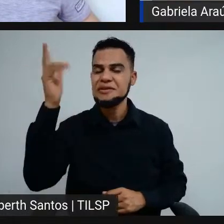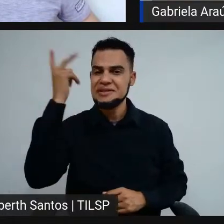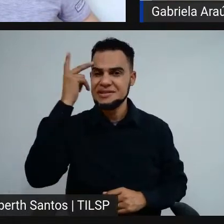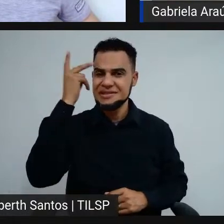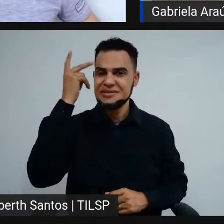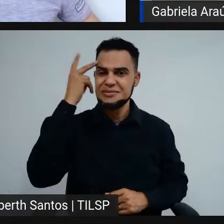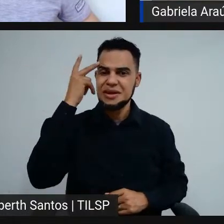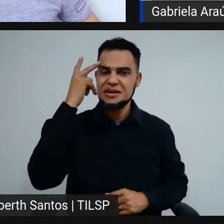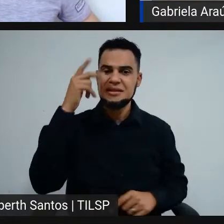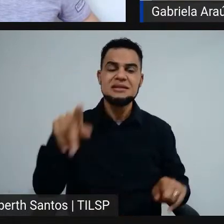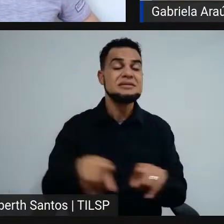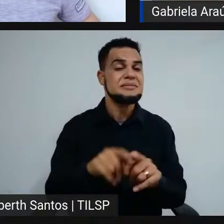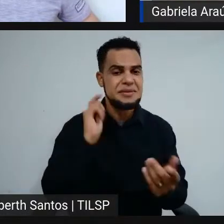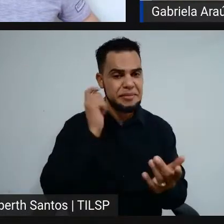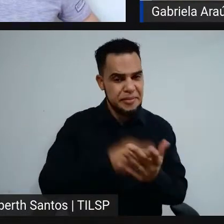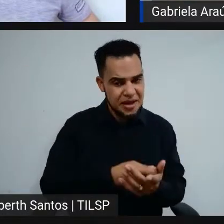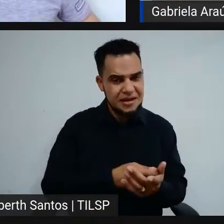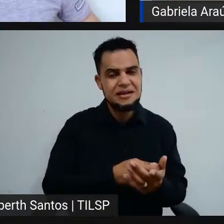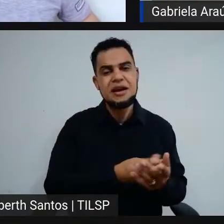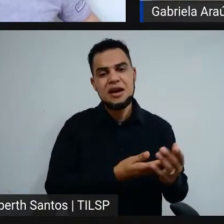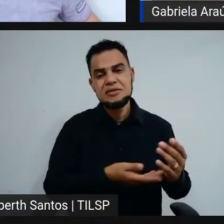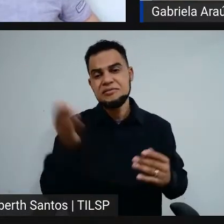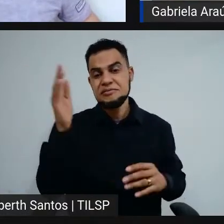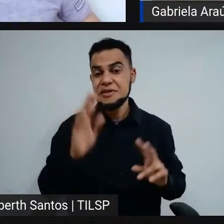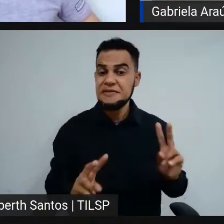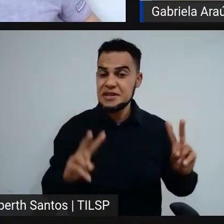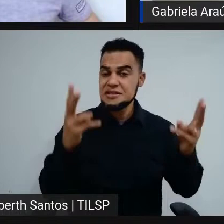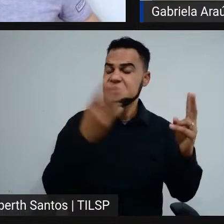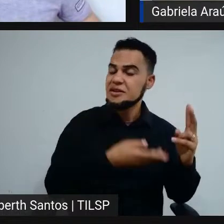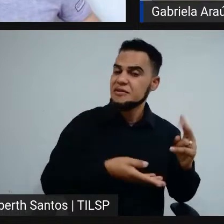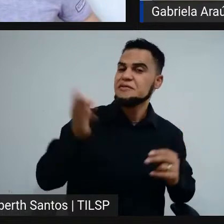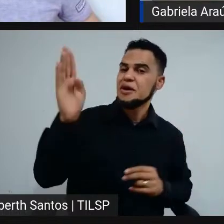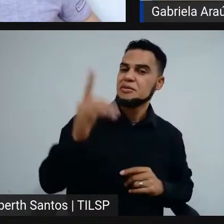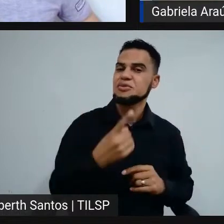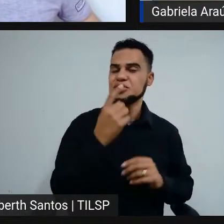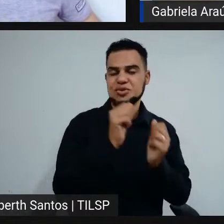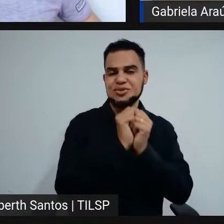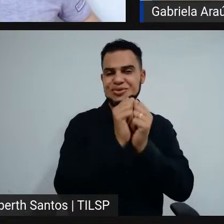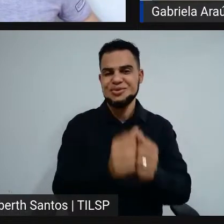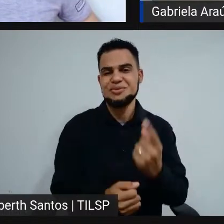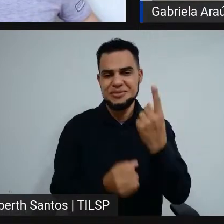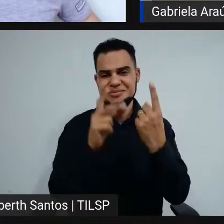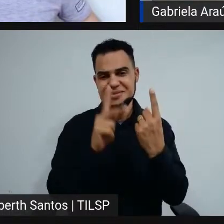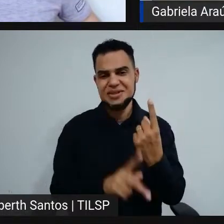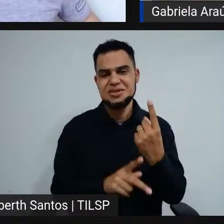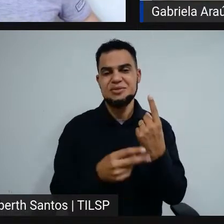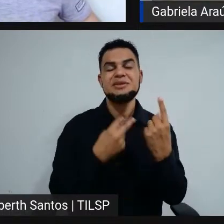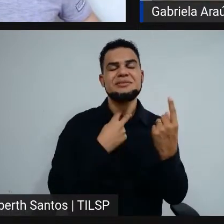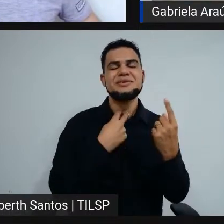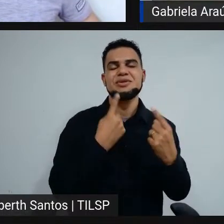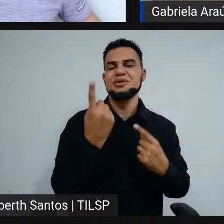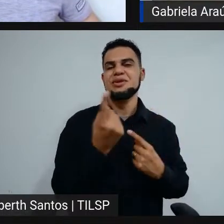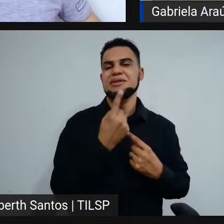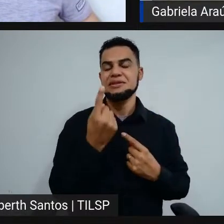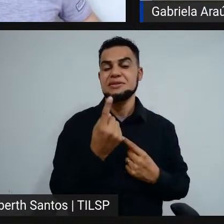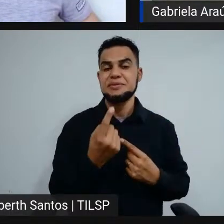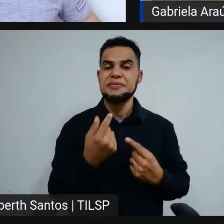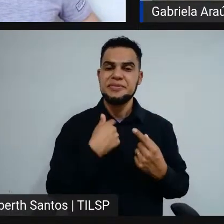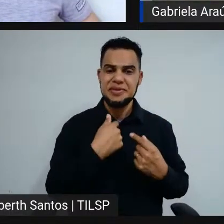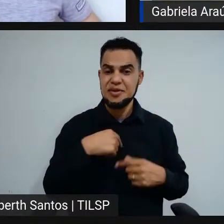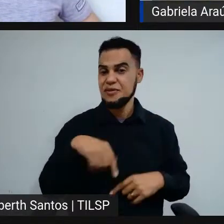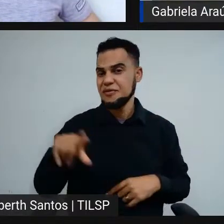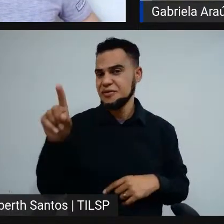eles custearam a nossa viagem, né, dos vencedores, aí fomos nós um acompanhante, porque a gente não podia ir sozinho. aí eu fui com